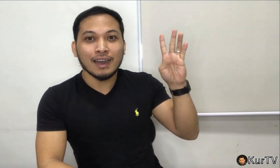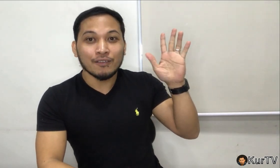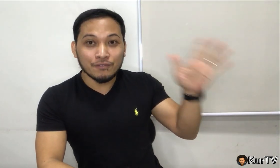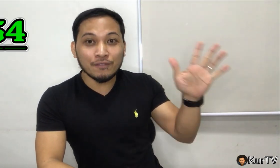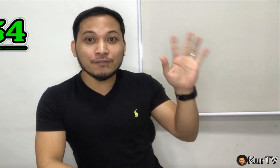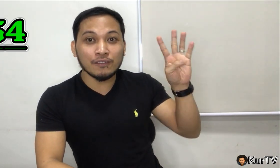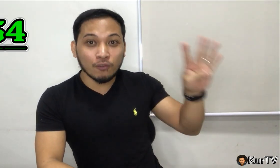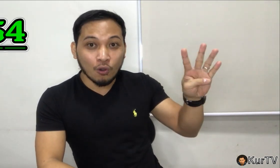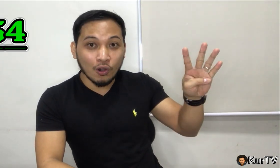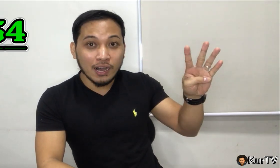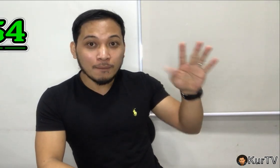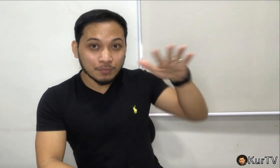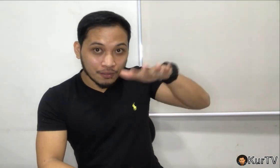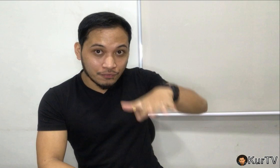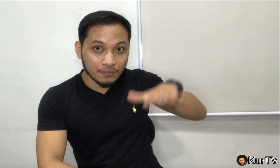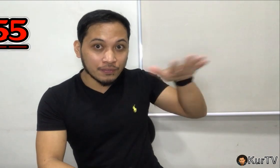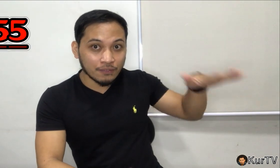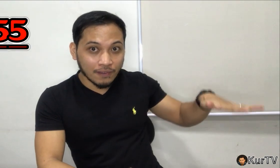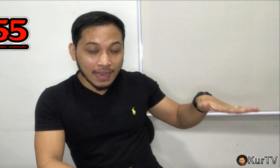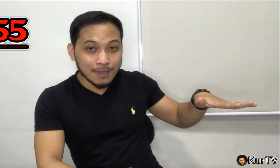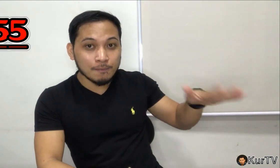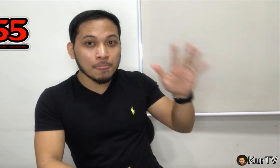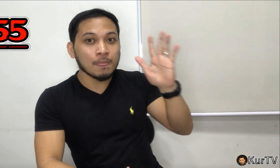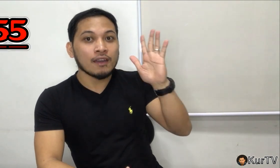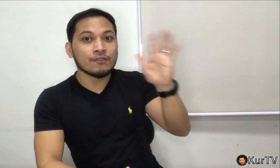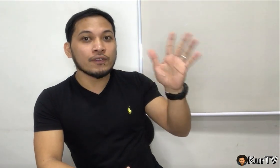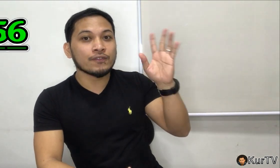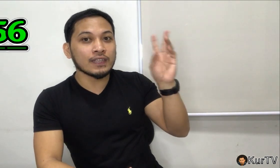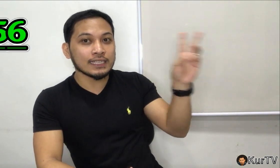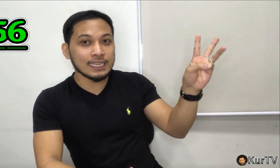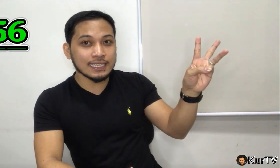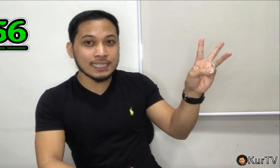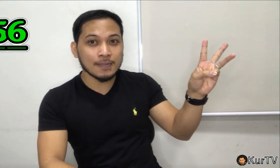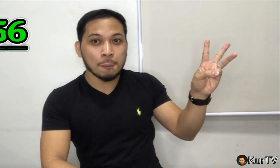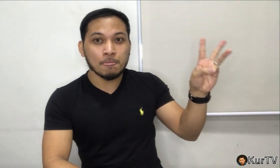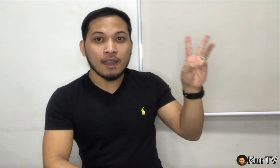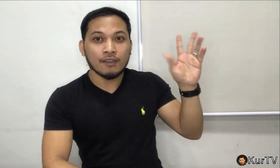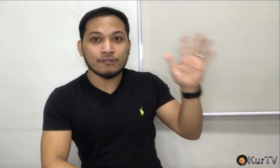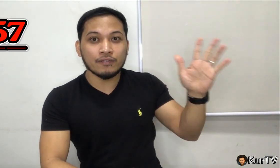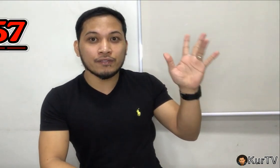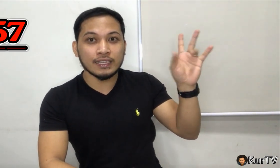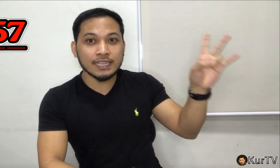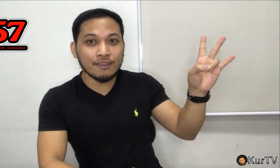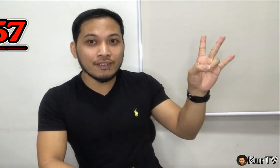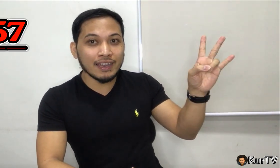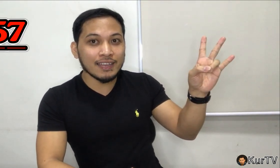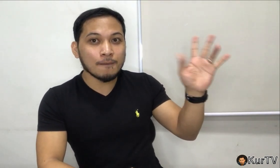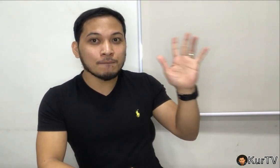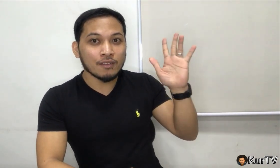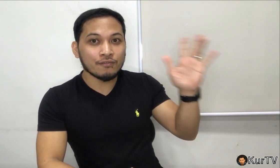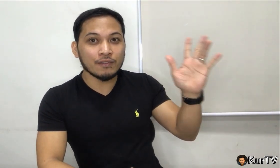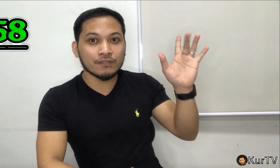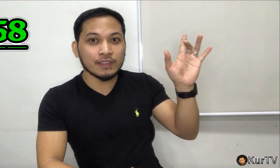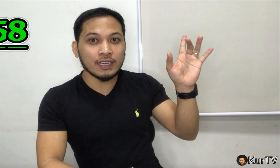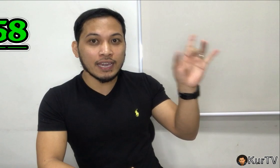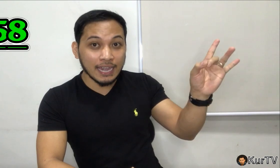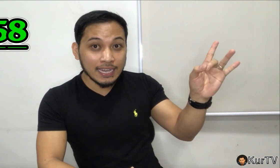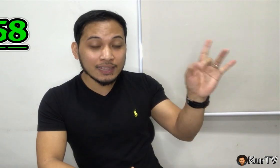54, 55, 56, 57, 58,